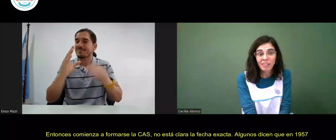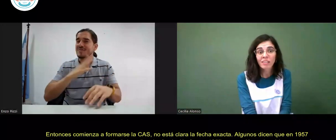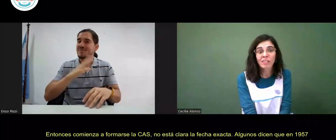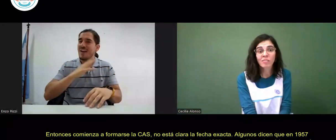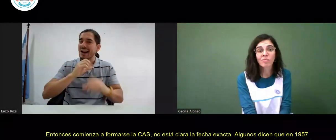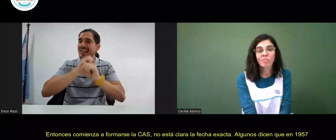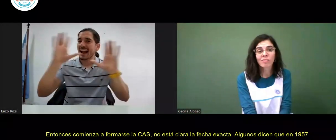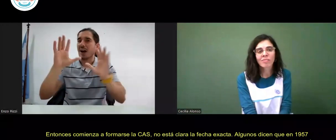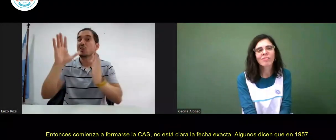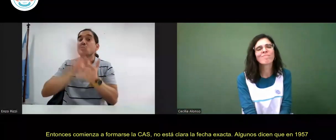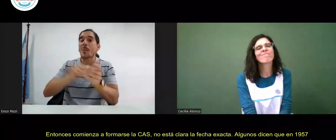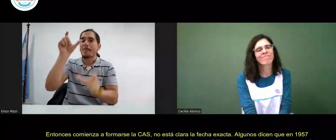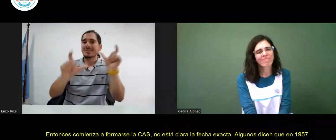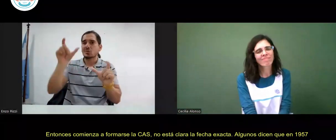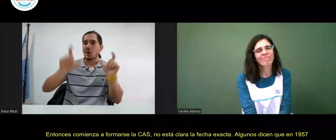1957